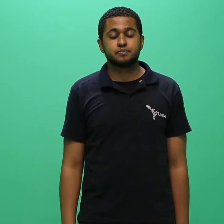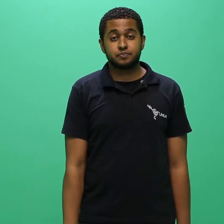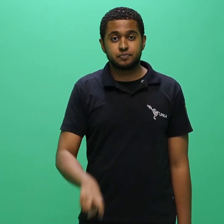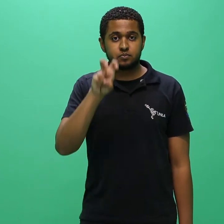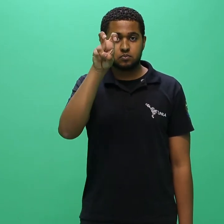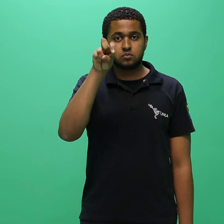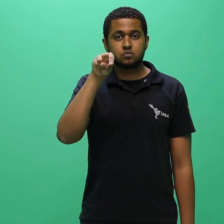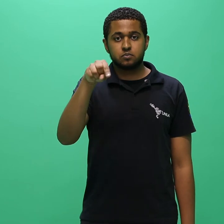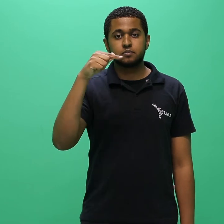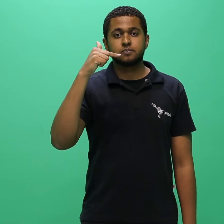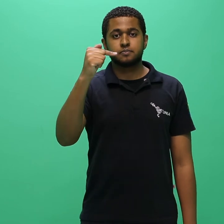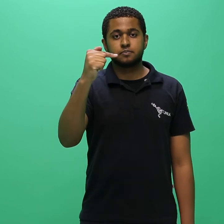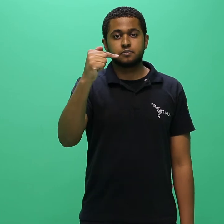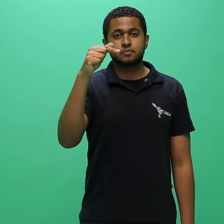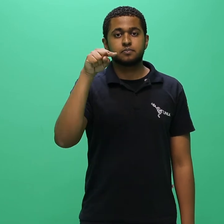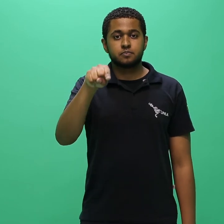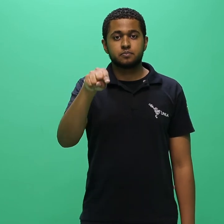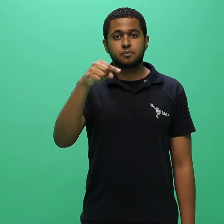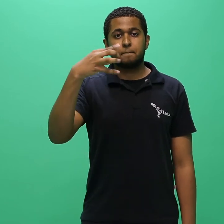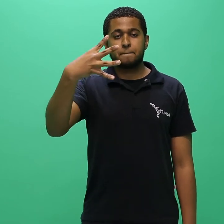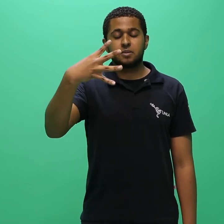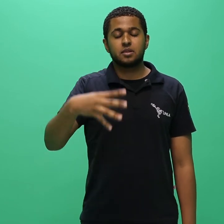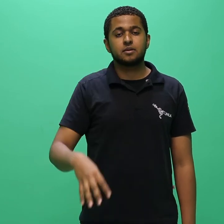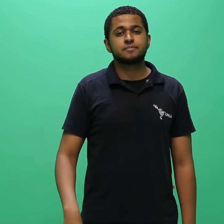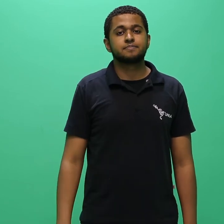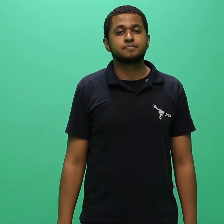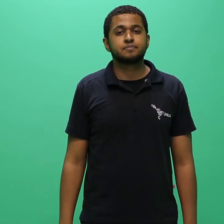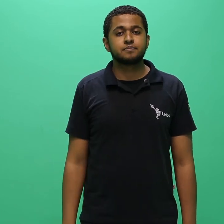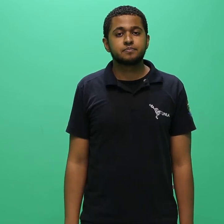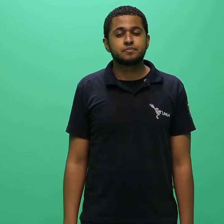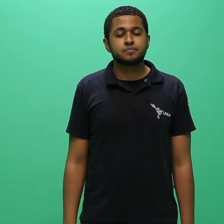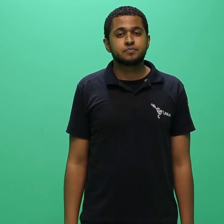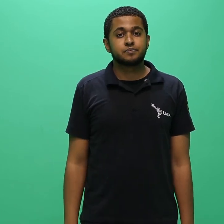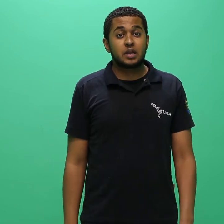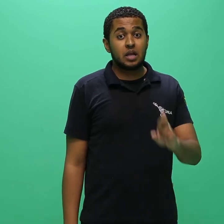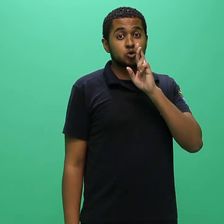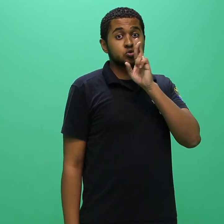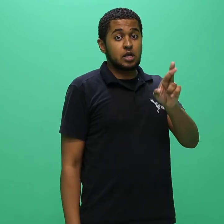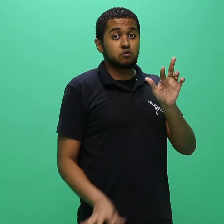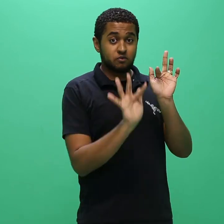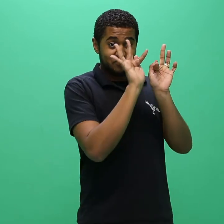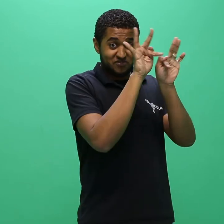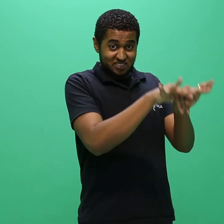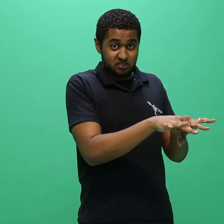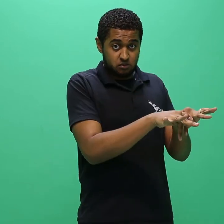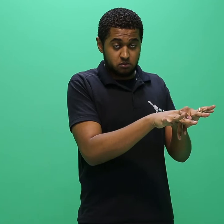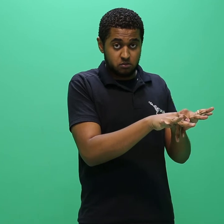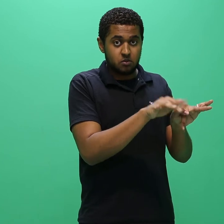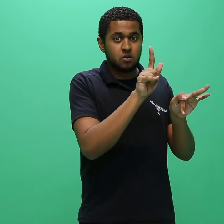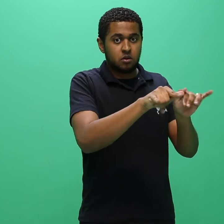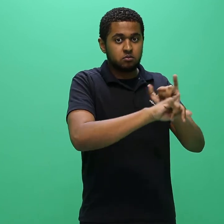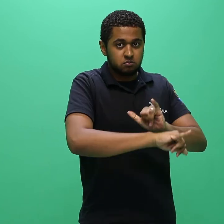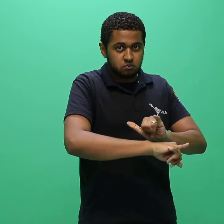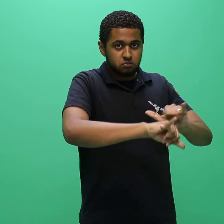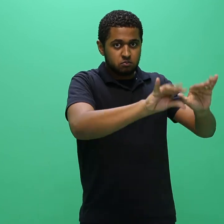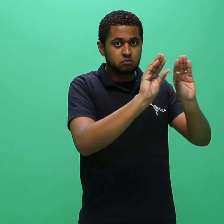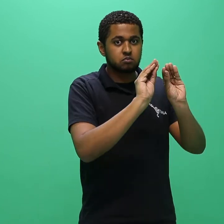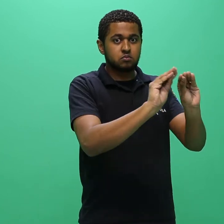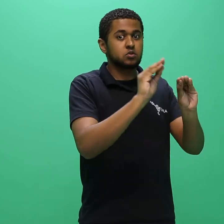5.7.4. O resultado final será divulgado na data provável de